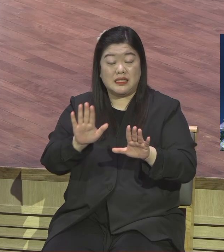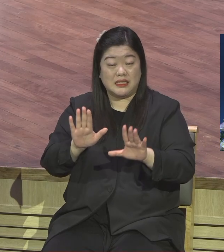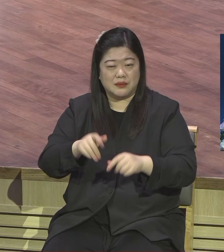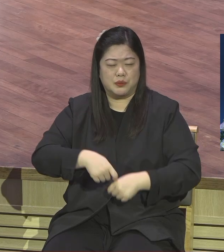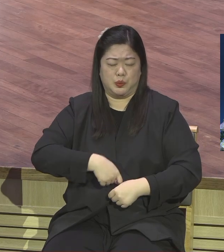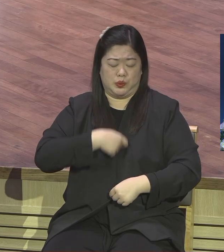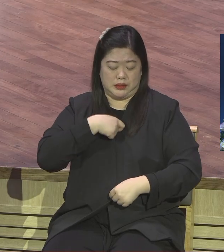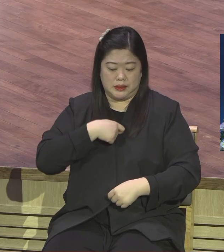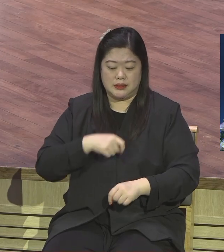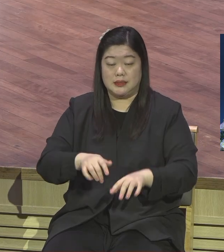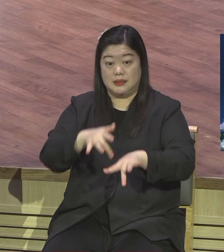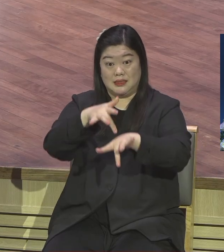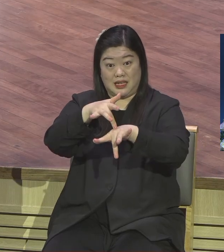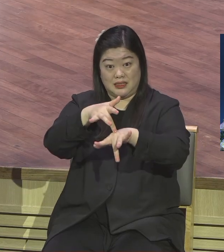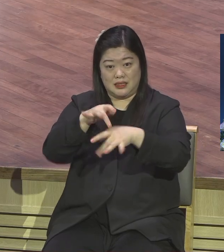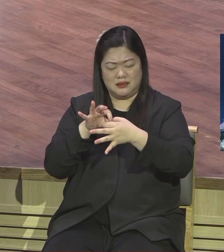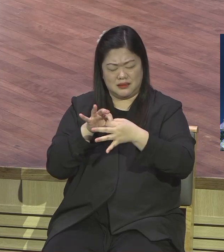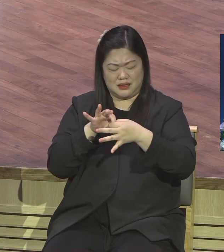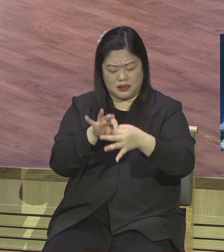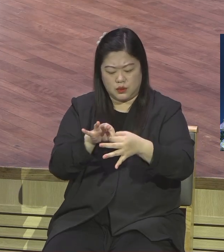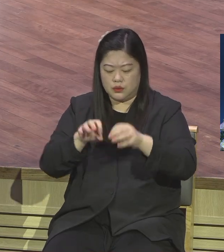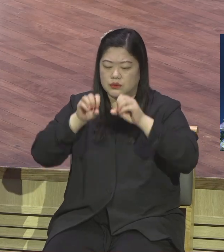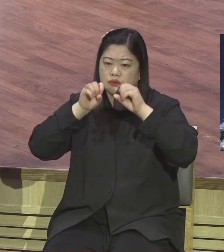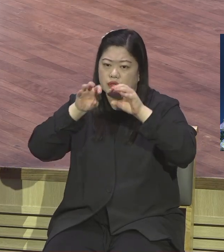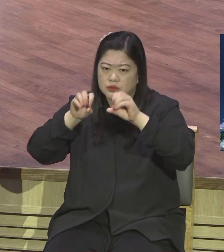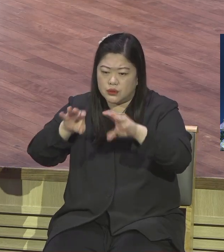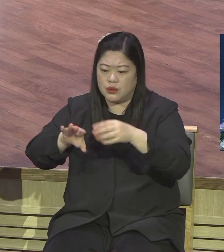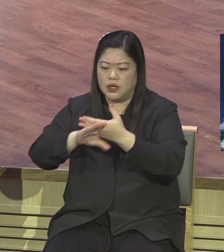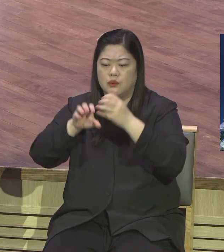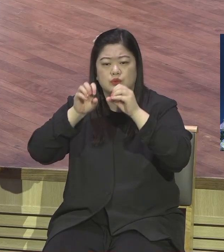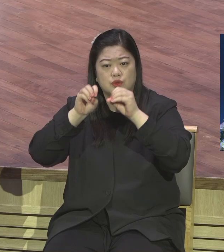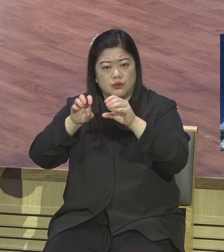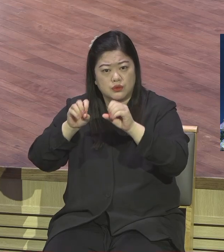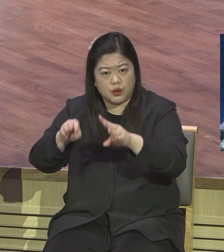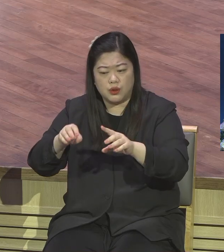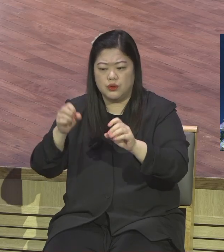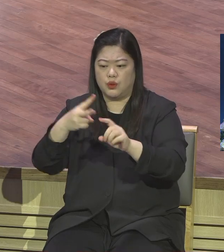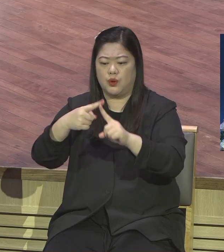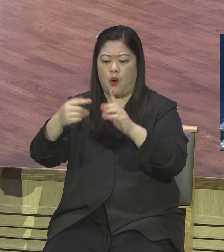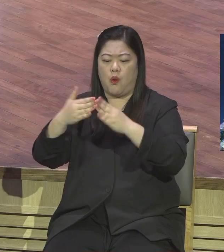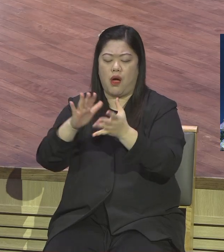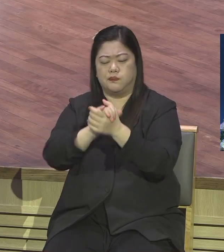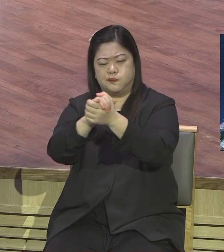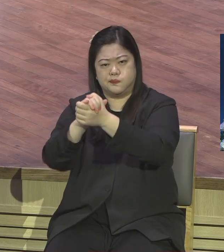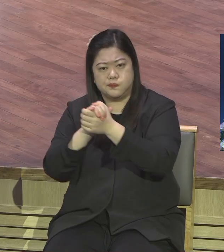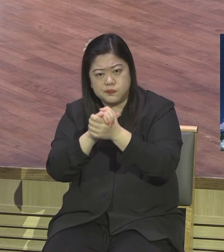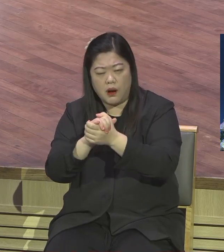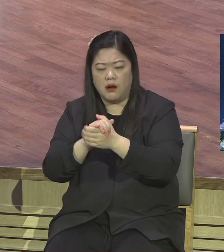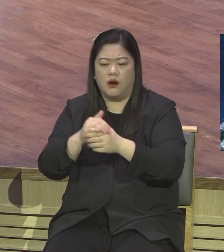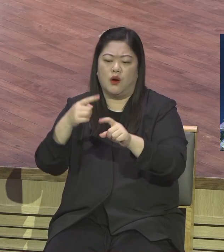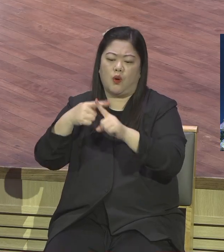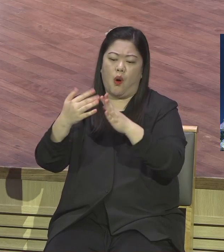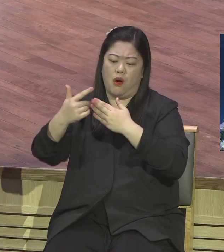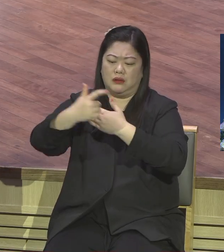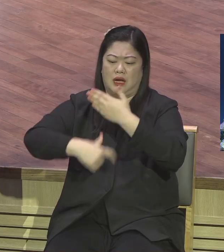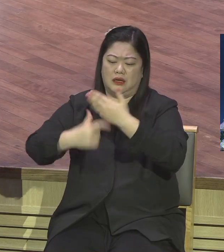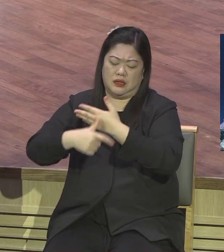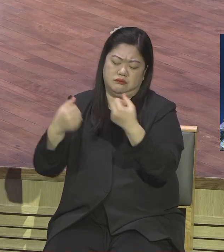전도와 선교를 방해해서 교인들끼리 서로 싸우게 만들고 교당끼리 서로 싸우게 만들고 서로 서로